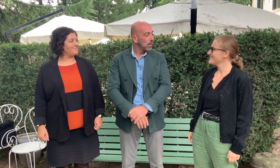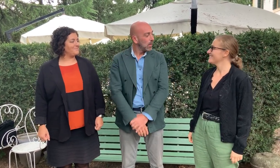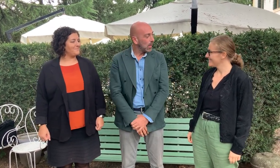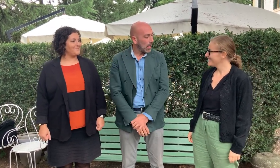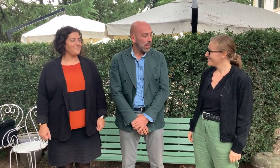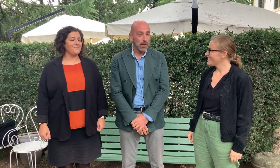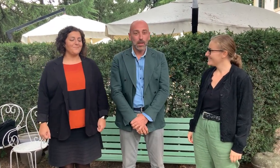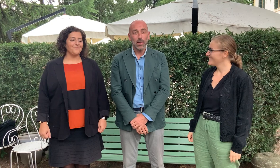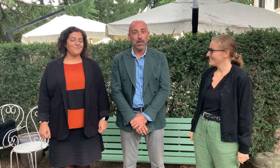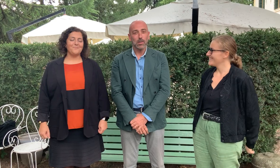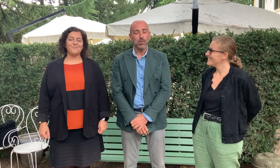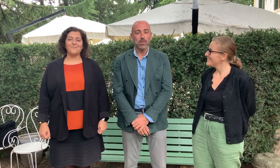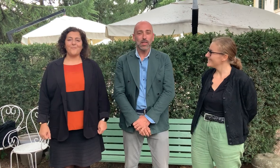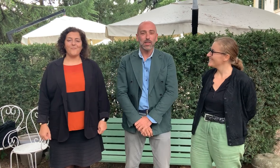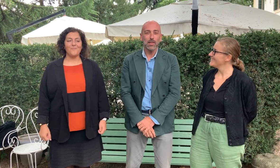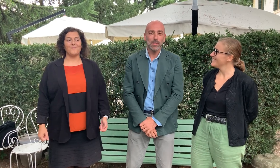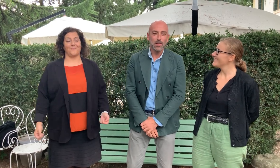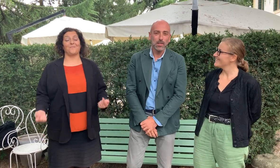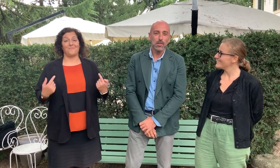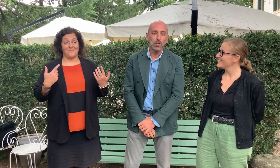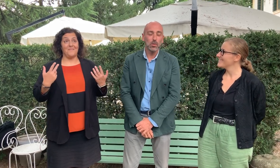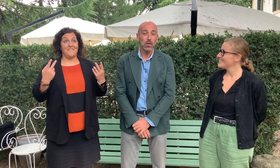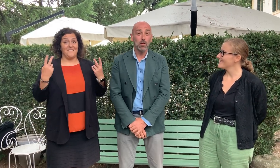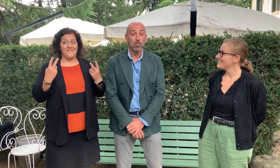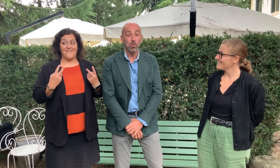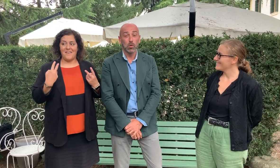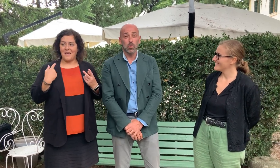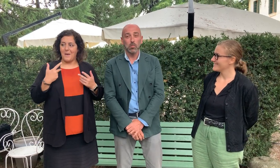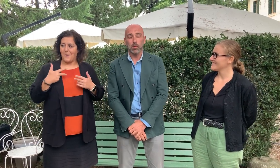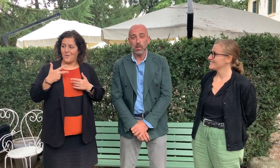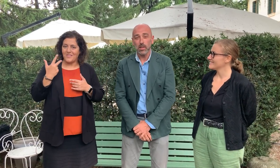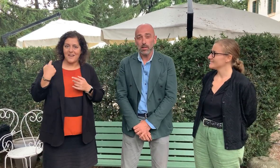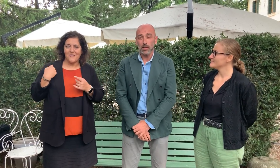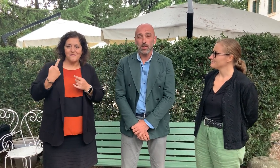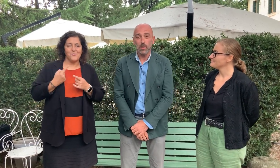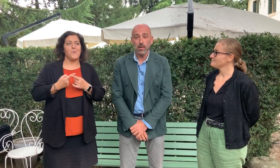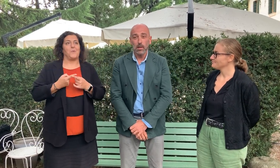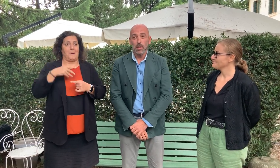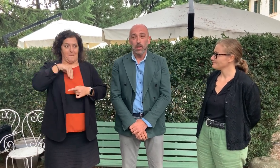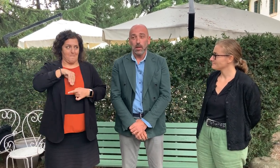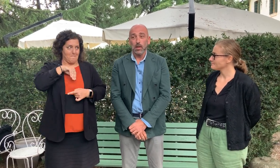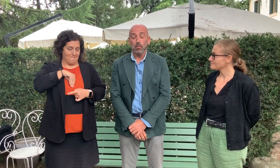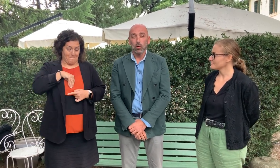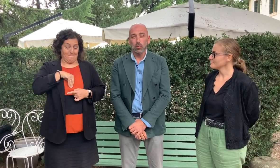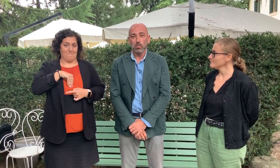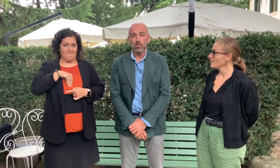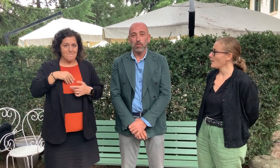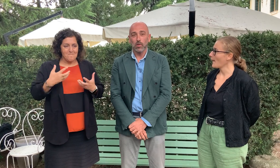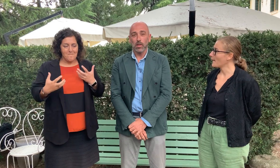Buongiorno, sono state sensazioni molto importanti e molto propone.